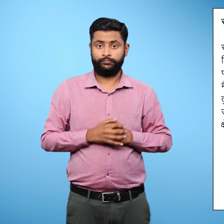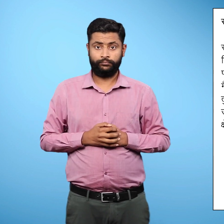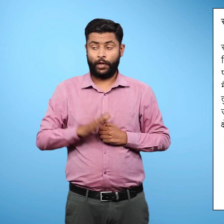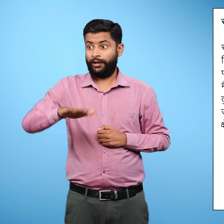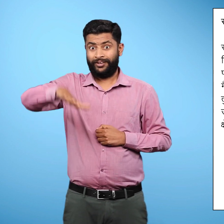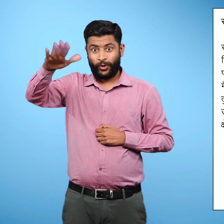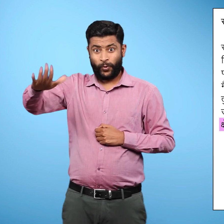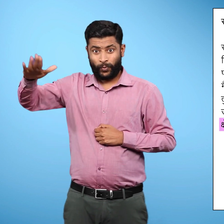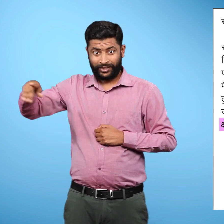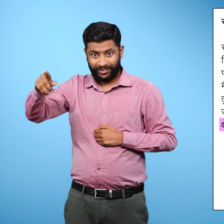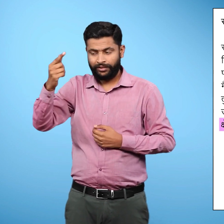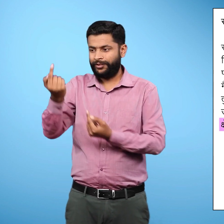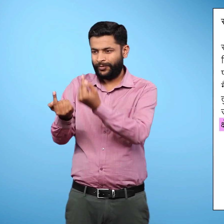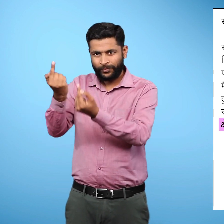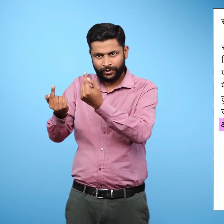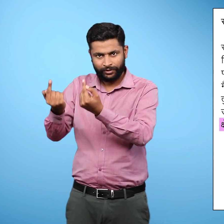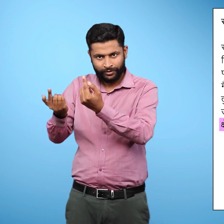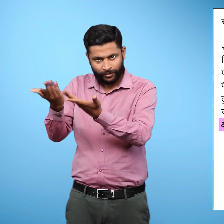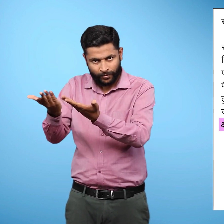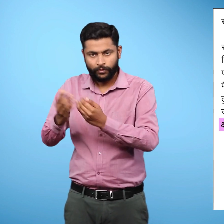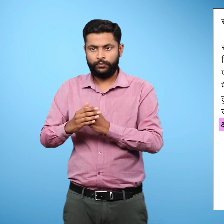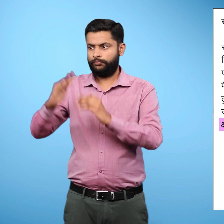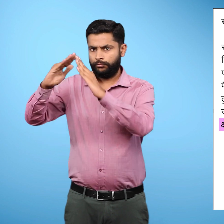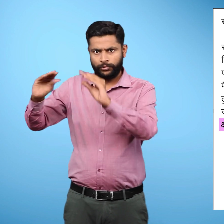परवतिय क्षेत्रों की तुलना में अधिक आसान होता है.